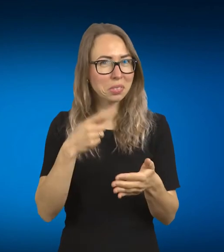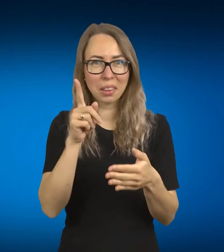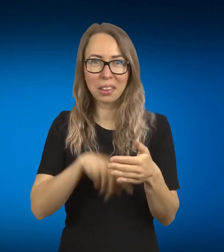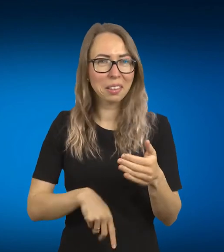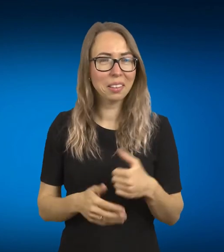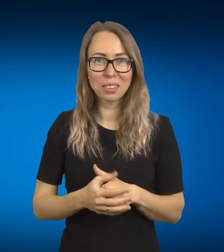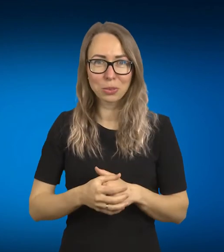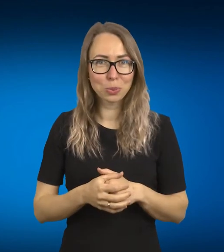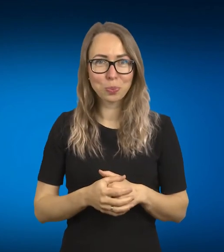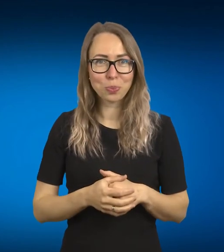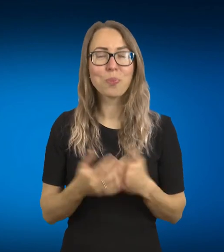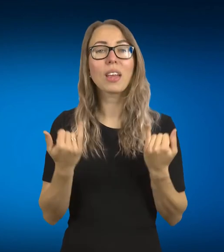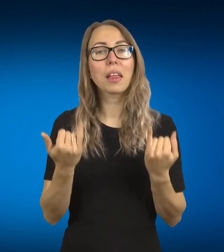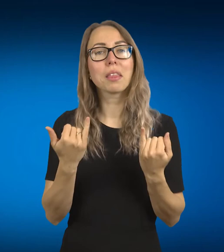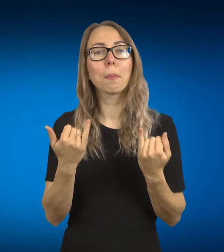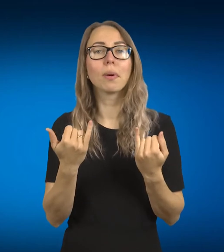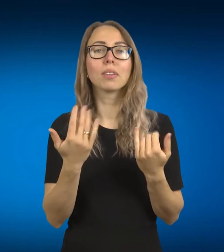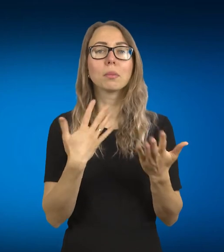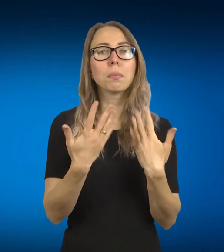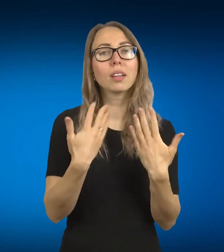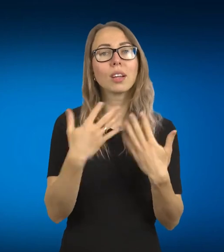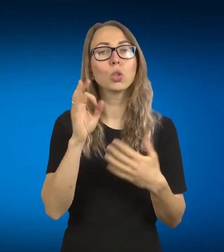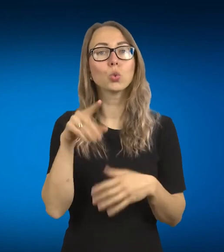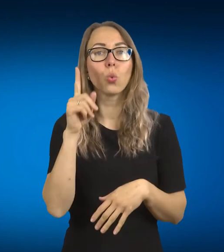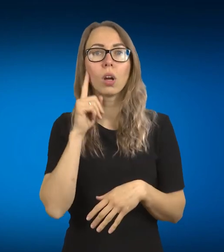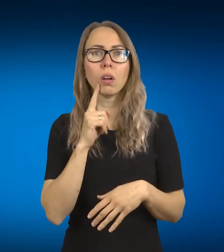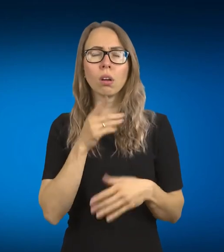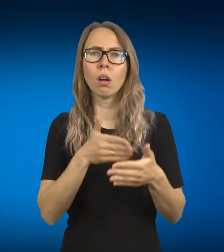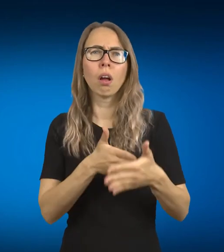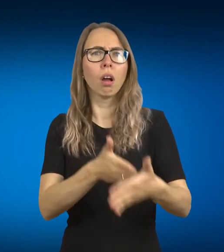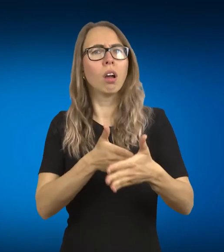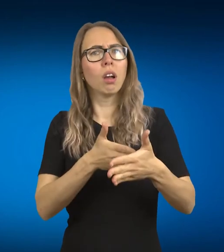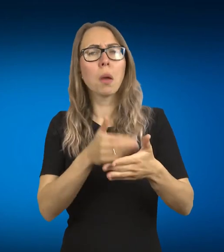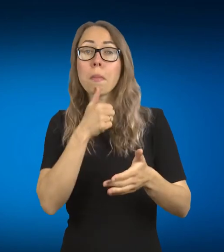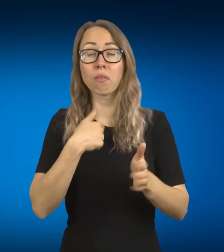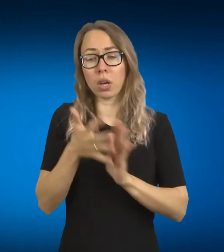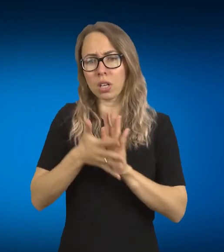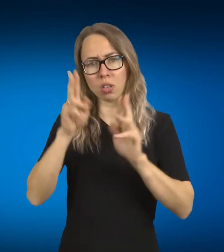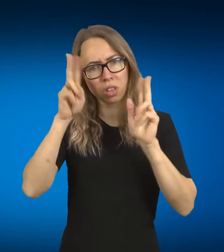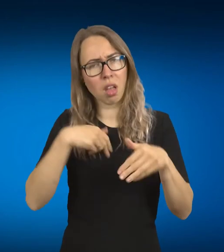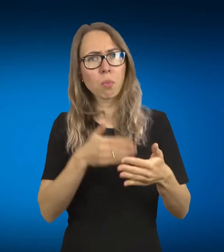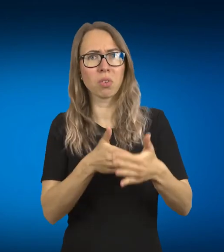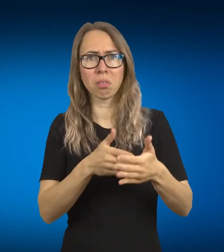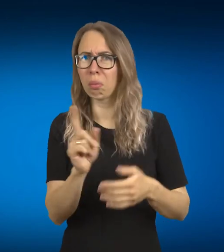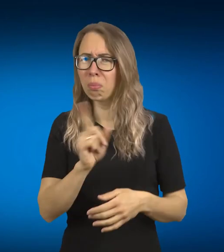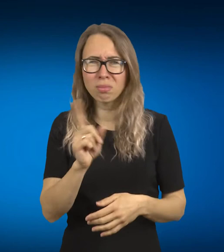nemokant gestų kalbos, nėra tokio sudėtingo, kaip iš pirmo žvilgsnį atrodo, nes mes, va, turim grafikos